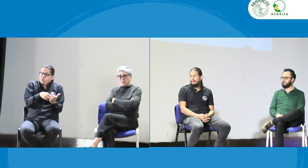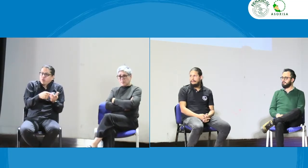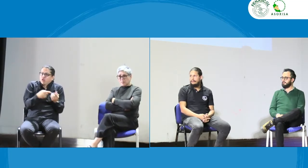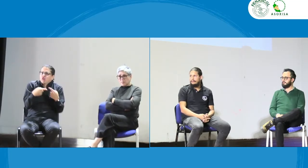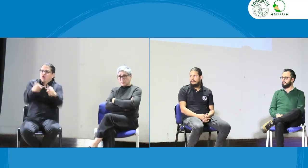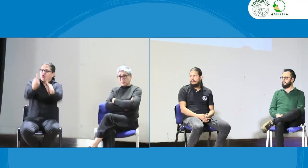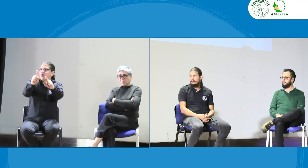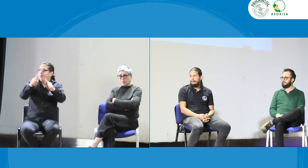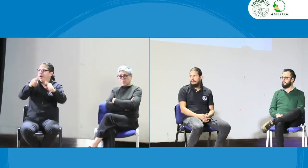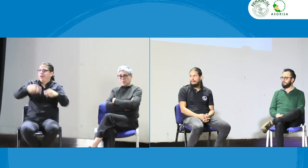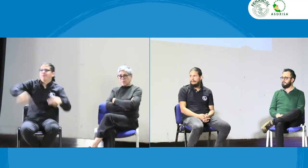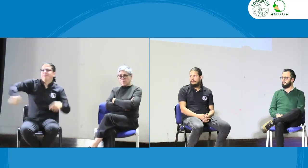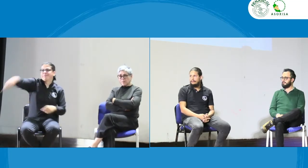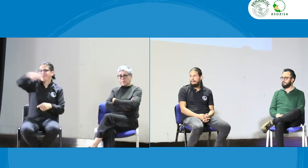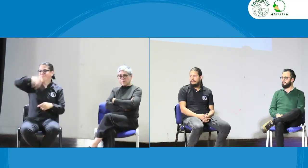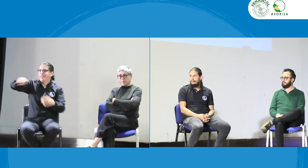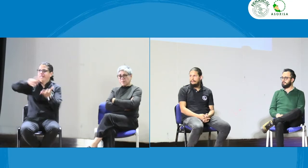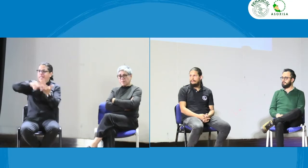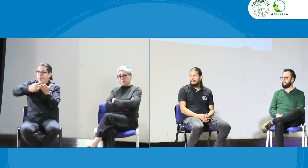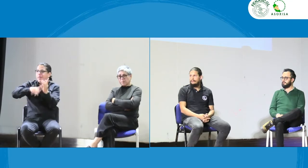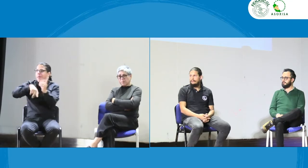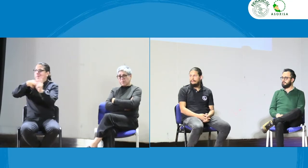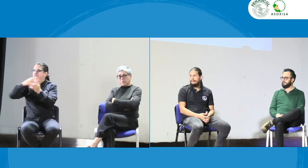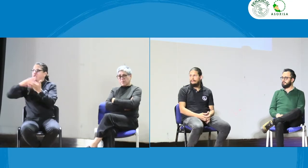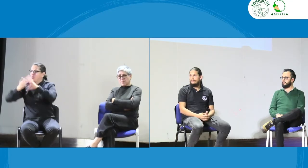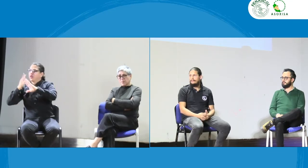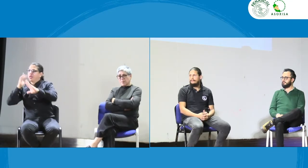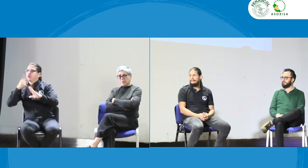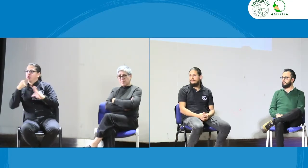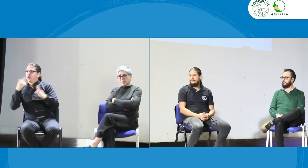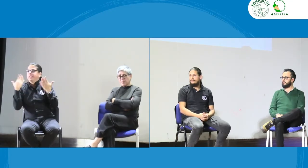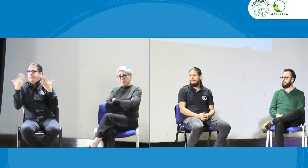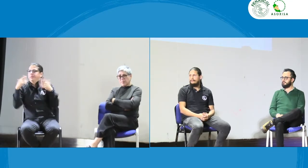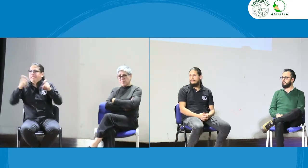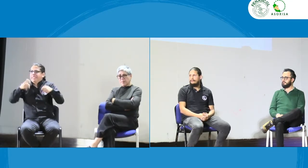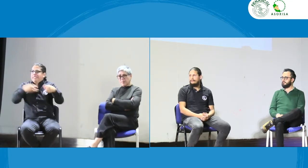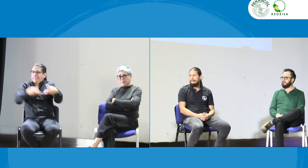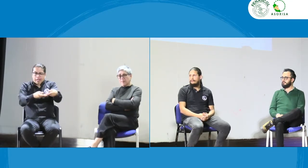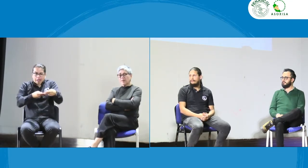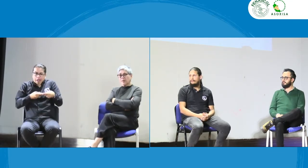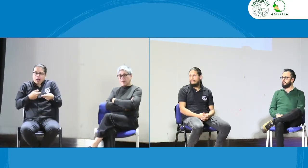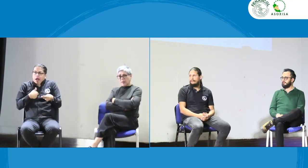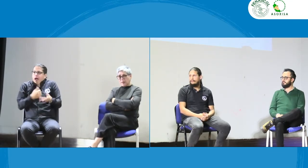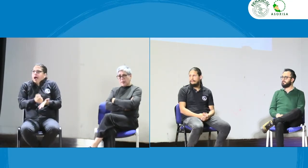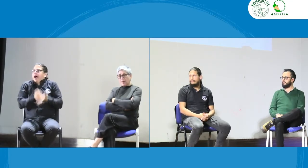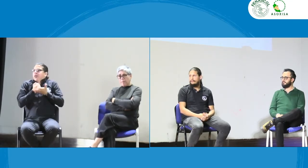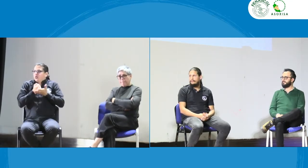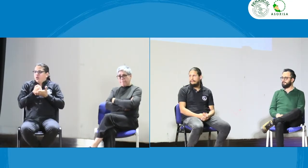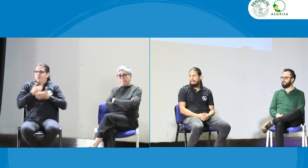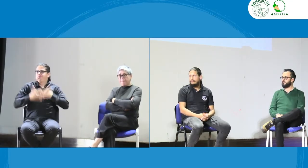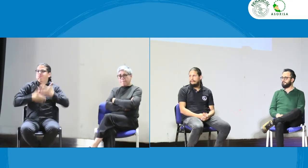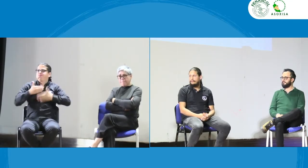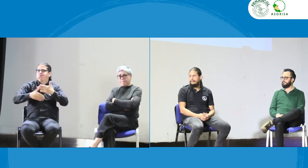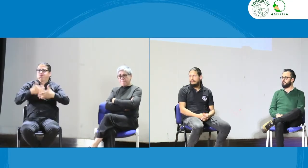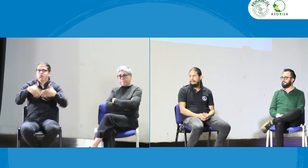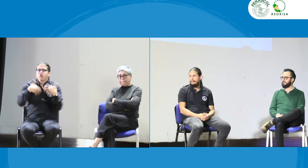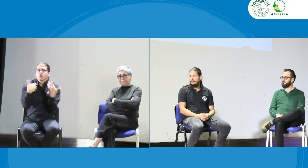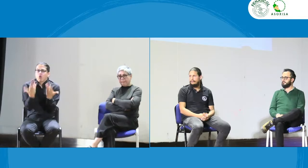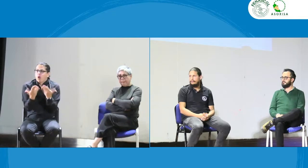documento es para todos, para los intérpretes y para la comunidad sorda. es muy importante porque nos va a ayudar en este